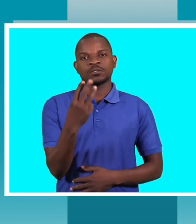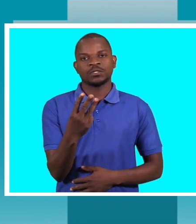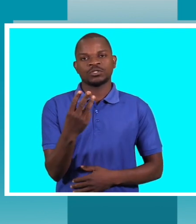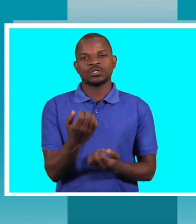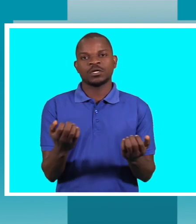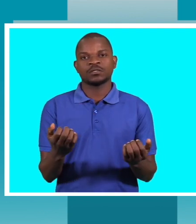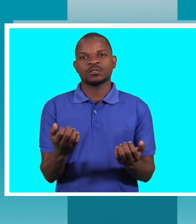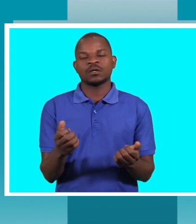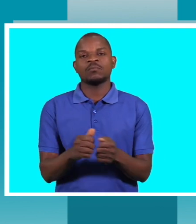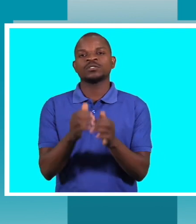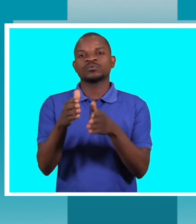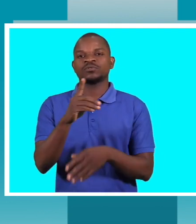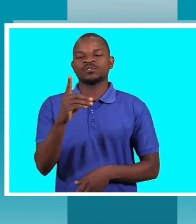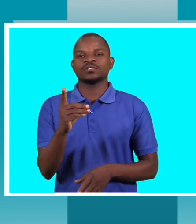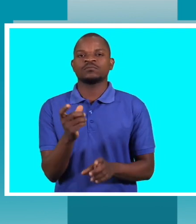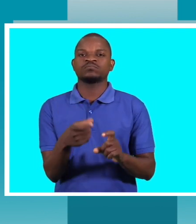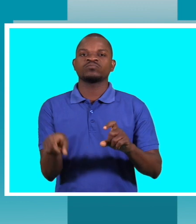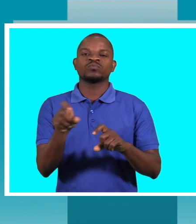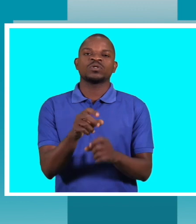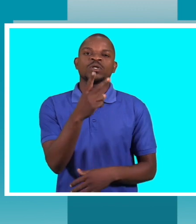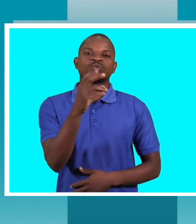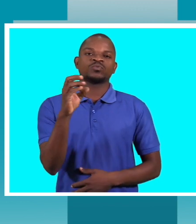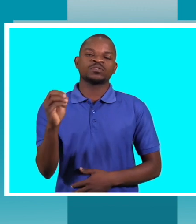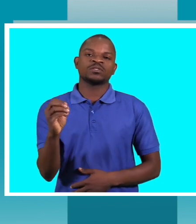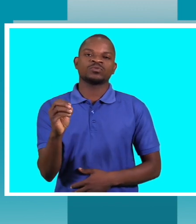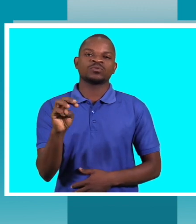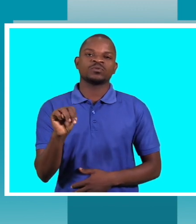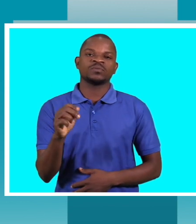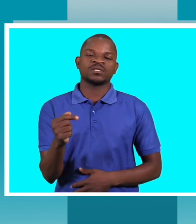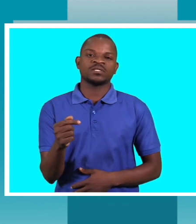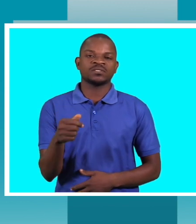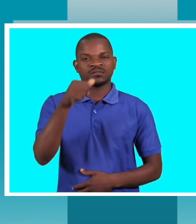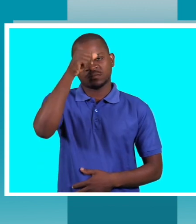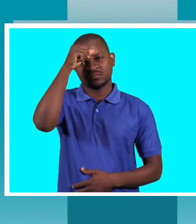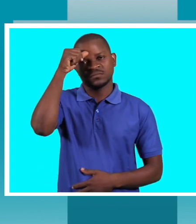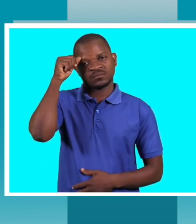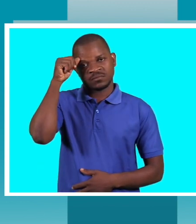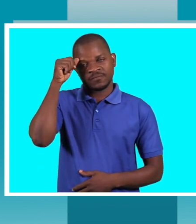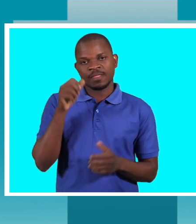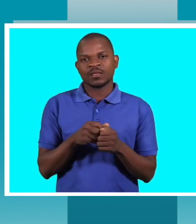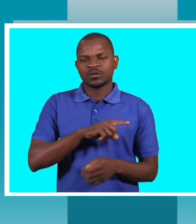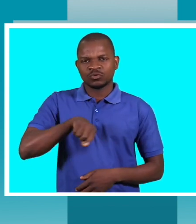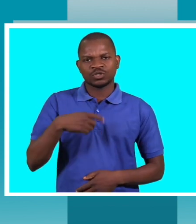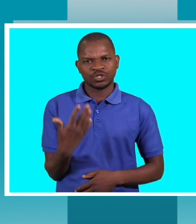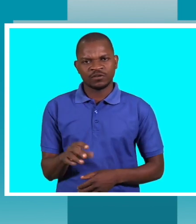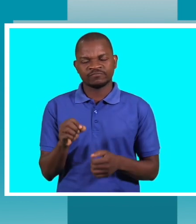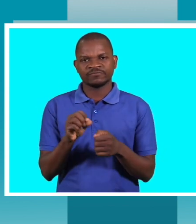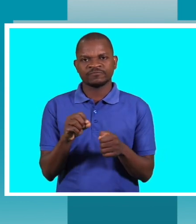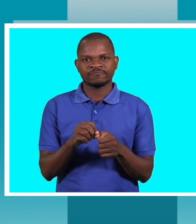uns 200 meticais. Fica muito complicado. Criamos um teatro, onde vamos às